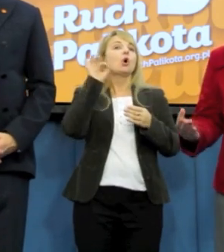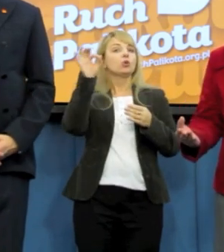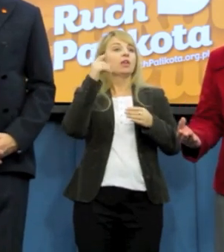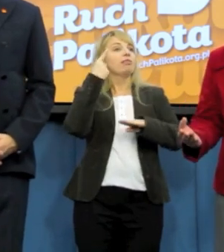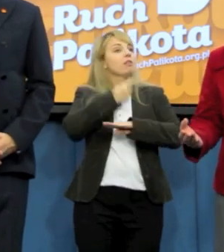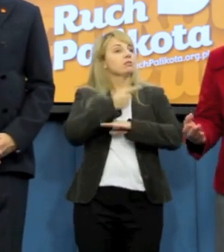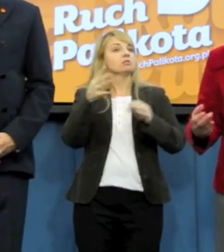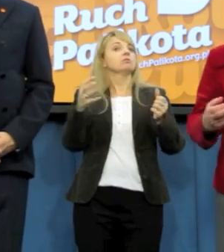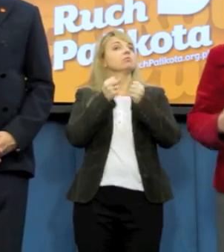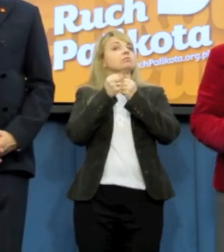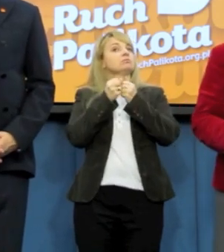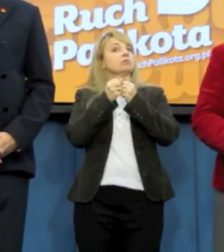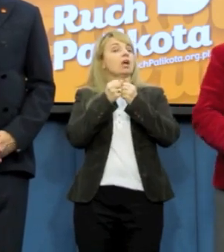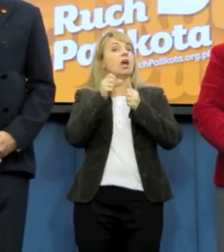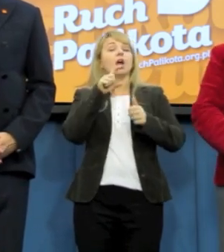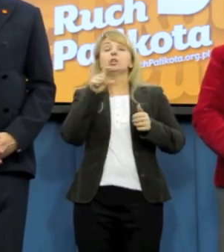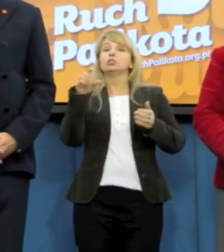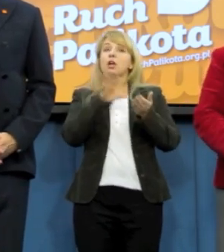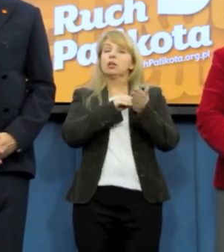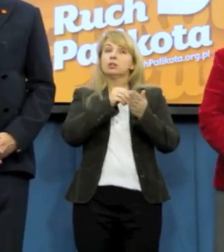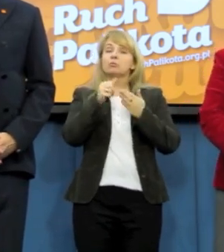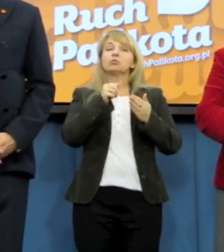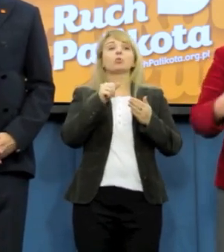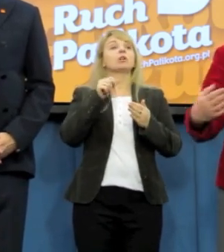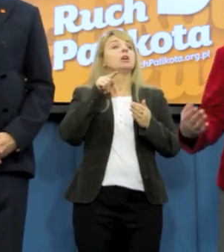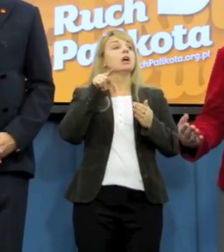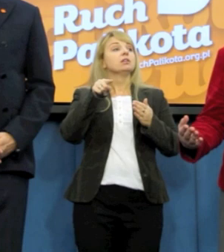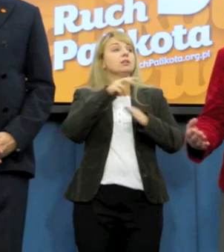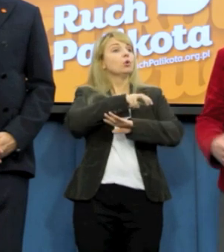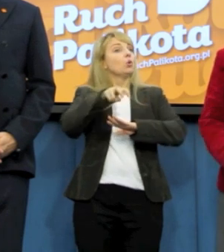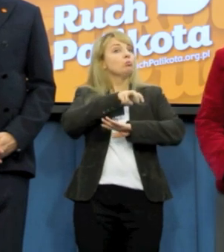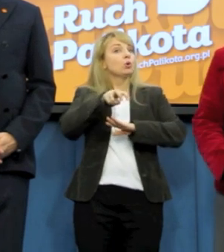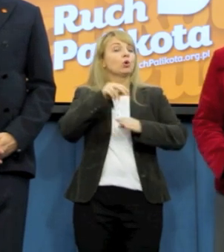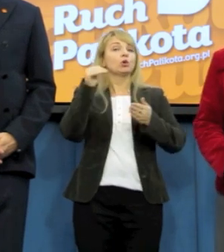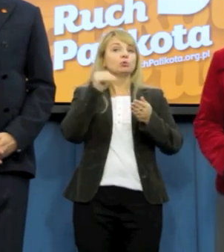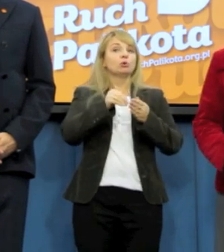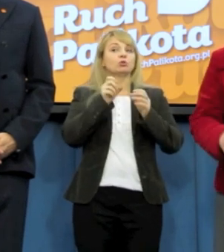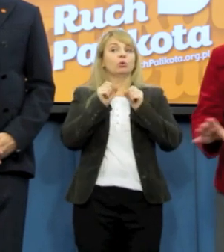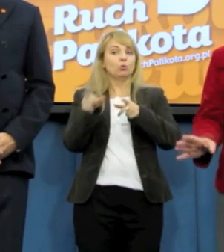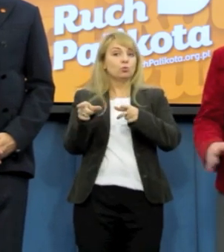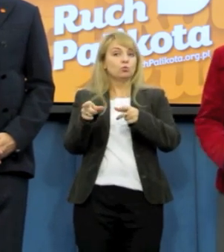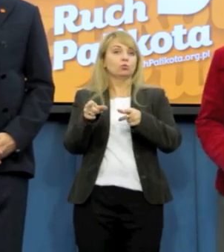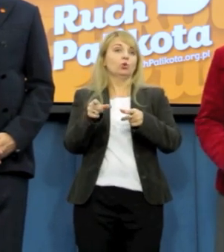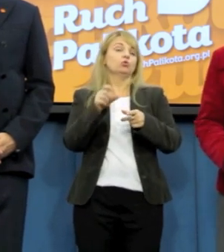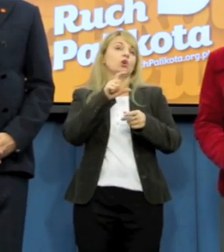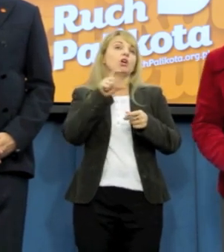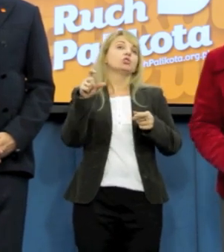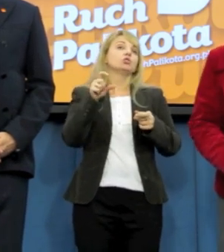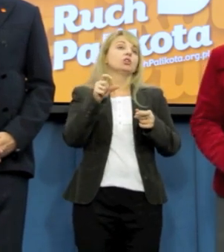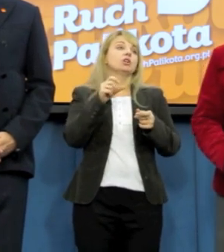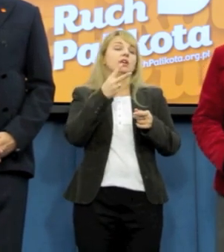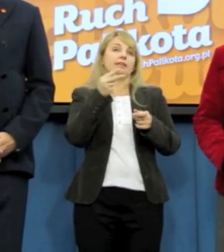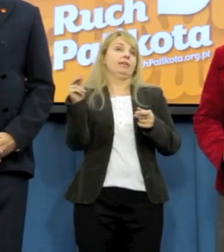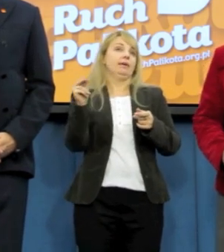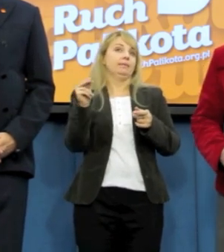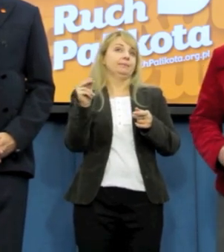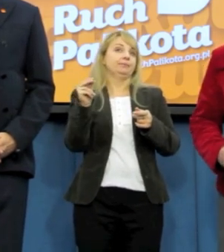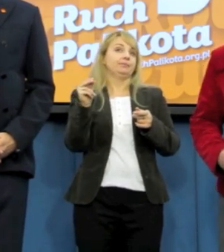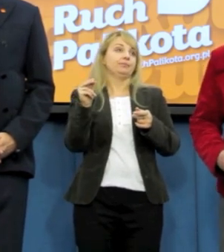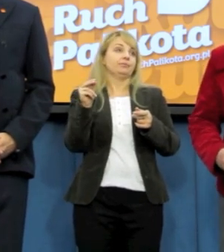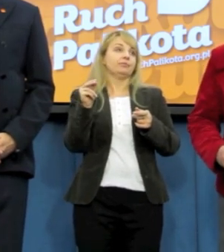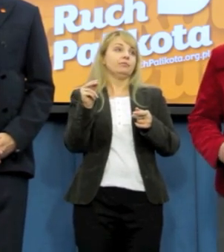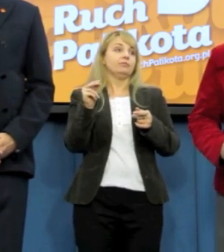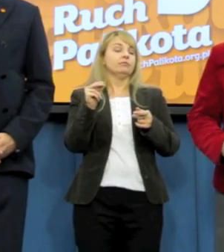arbitralny uznać, że ten projekt się nie nadaje i może go, tak powiem, wrzucić do tak zwanej